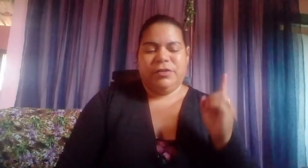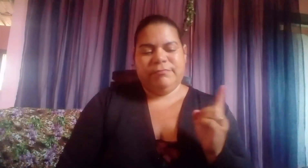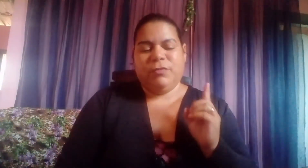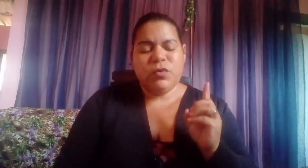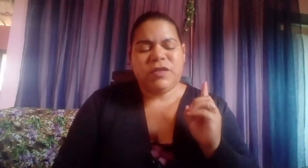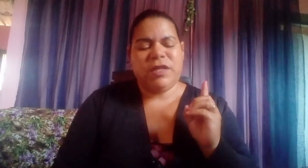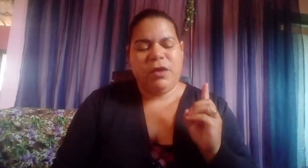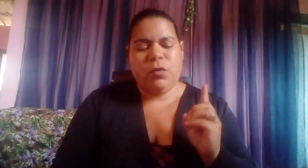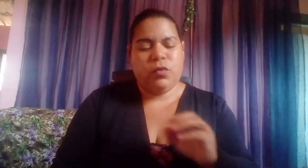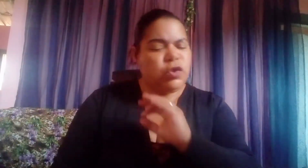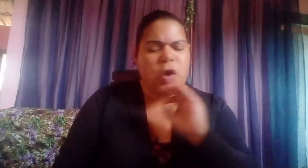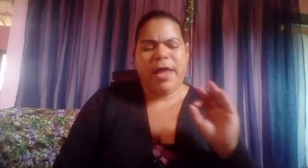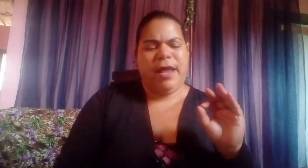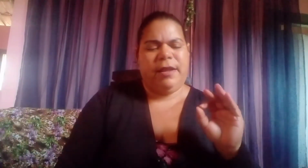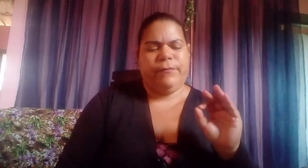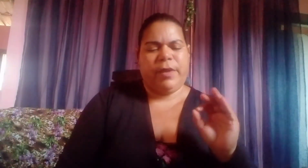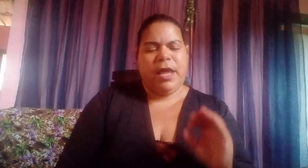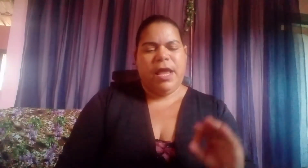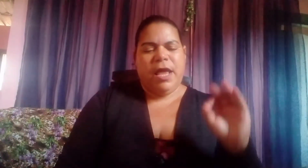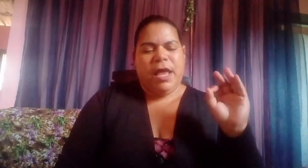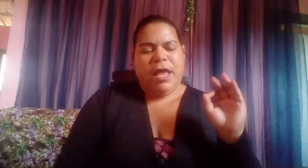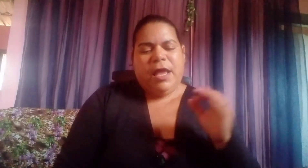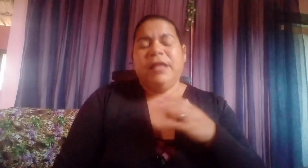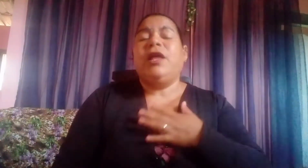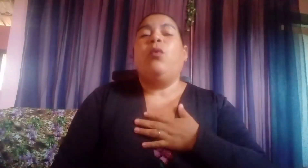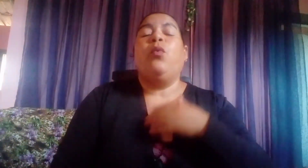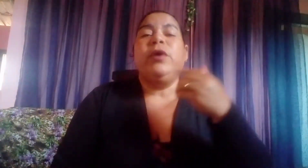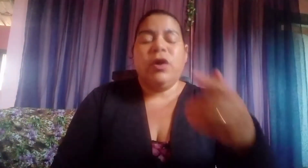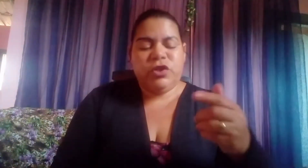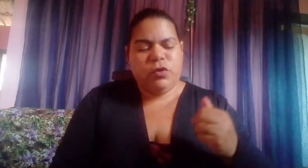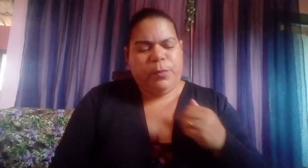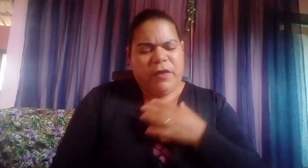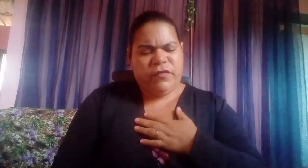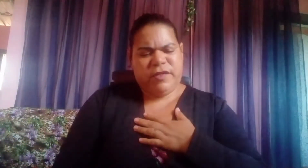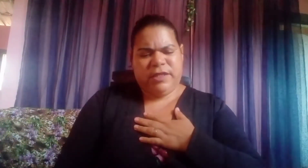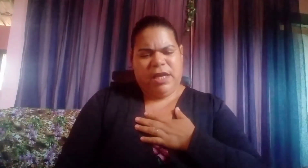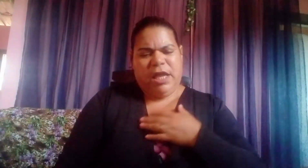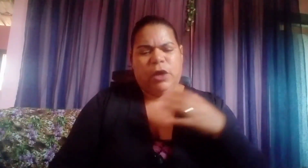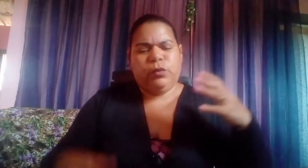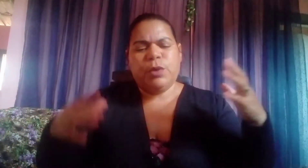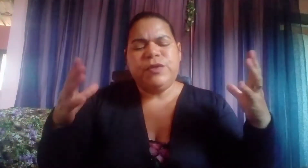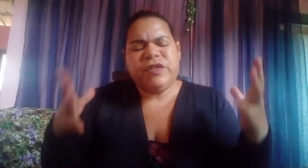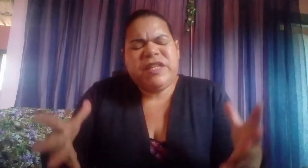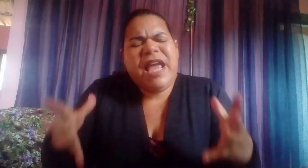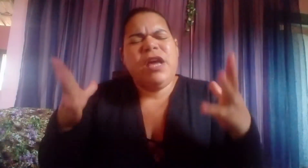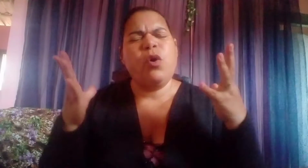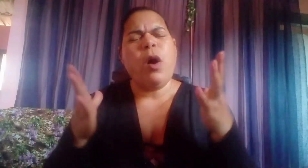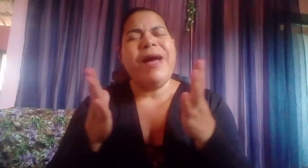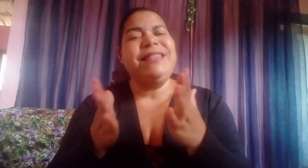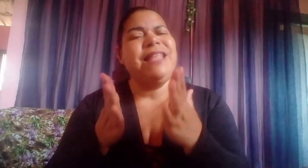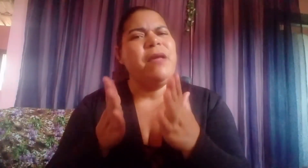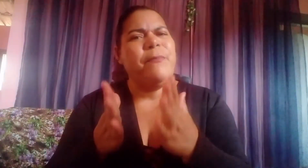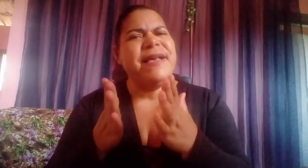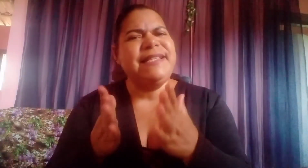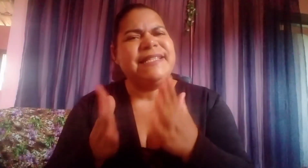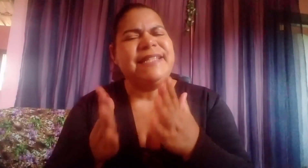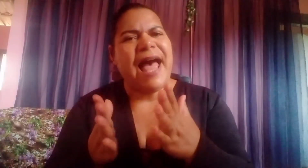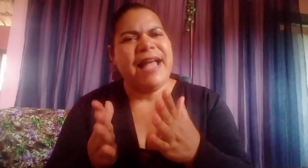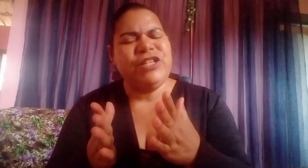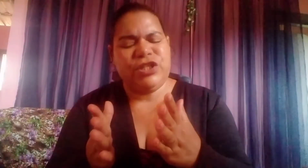o Senhor, só Ele. Então, o que eu digo para você? Eu não sei qual a tempestade